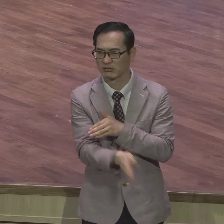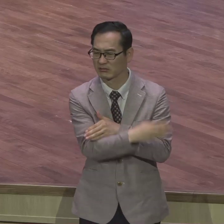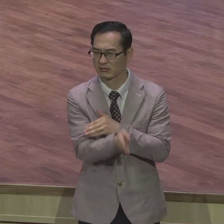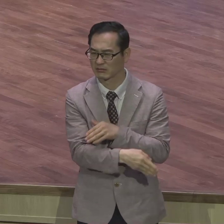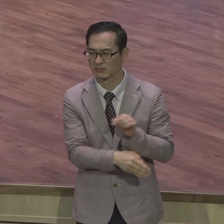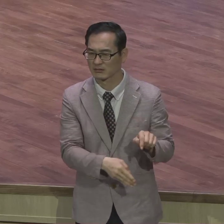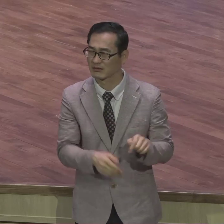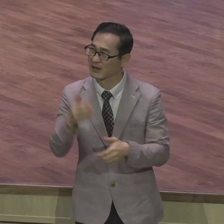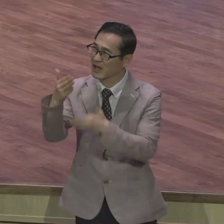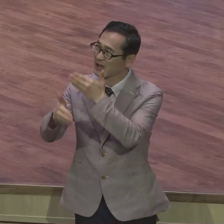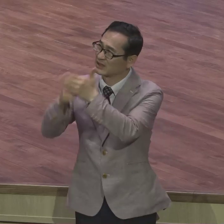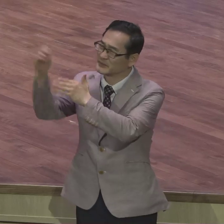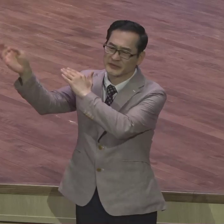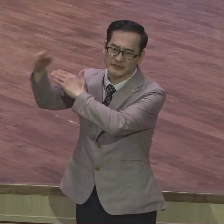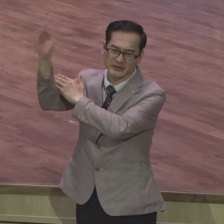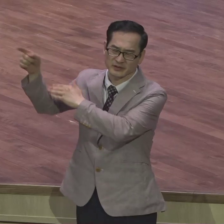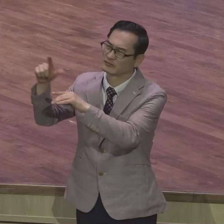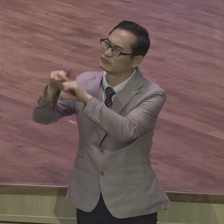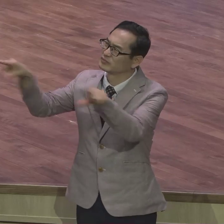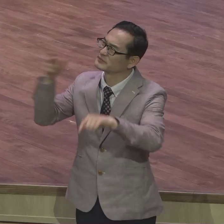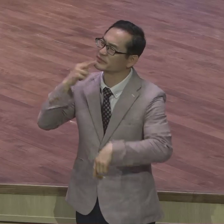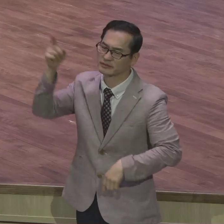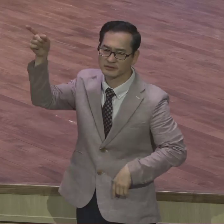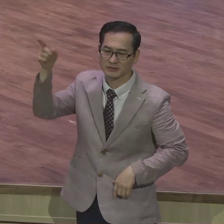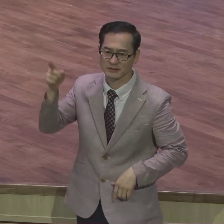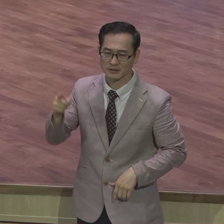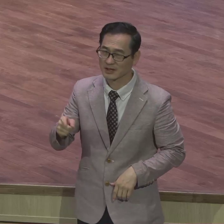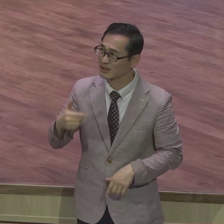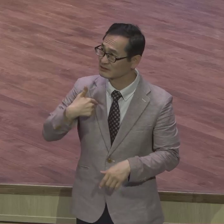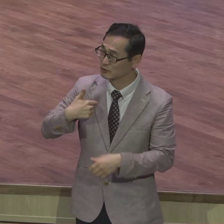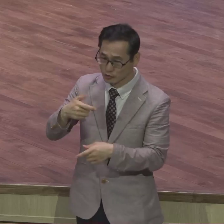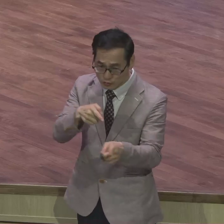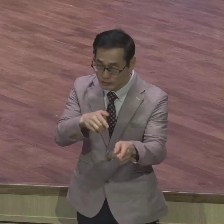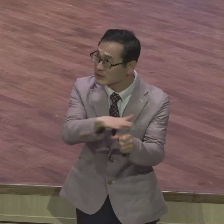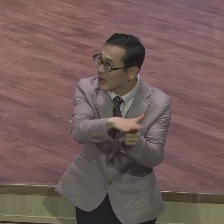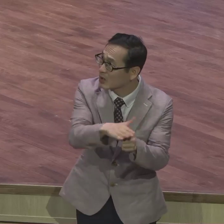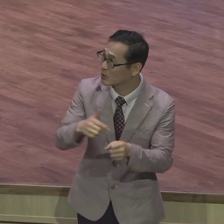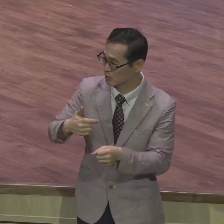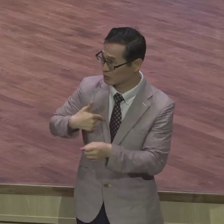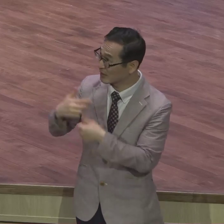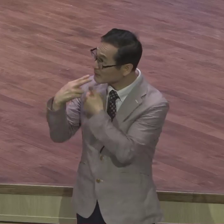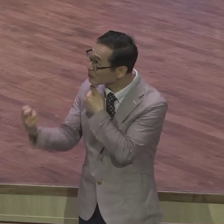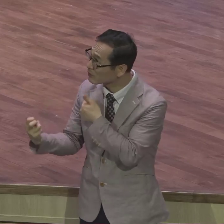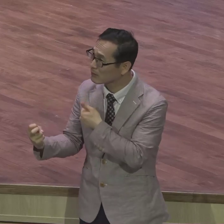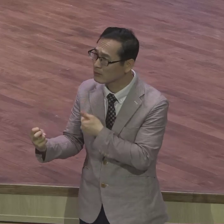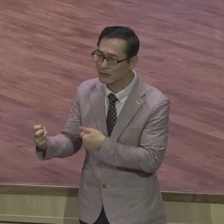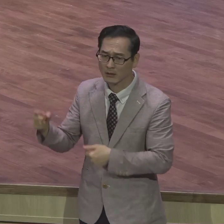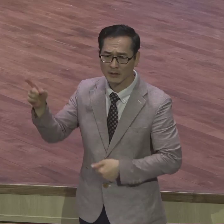불공평하다 누구는 사랑하고 누구는 미워하고 도대체 말도 안 된다